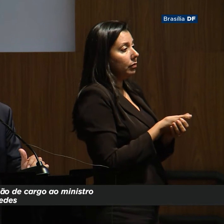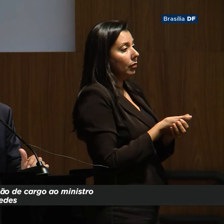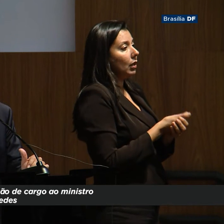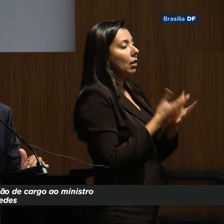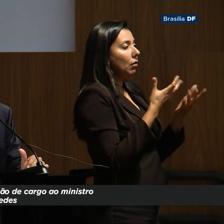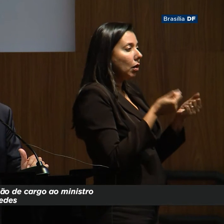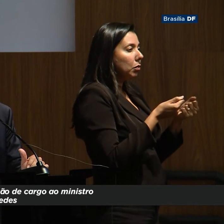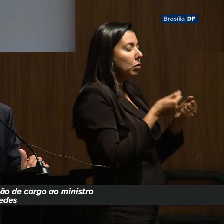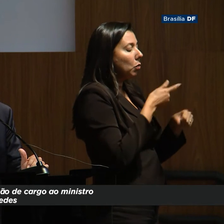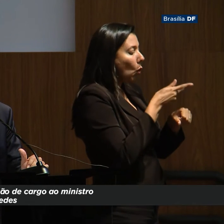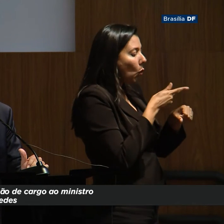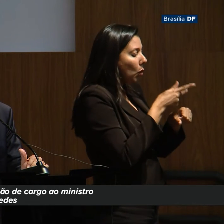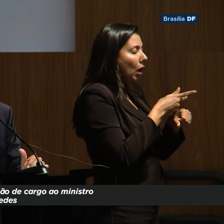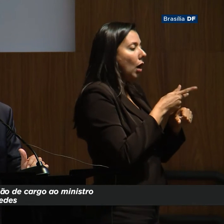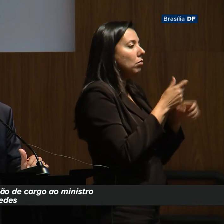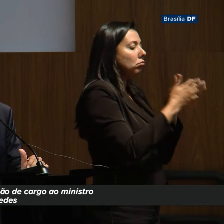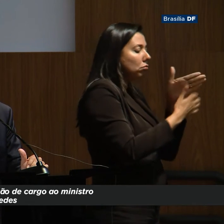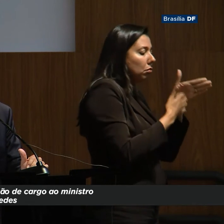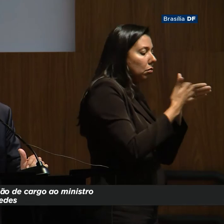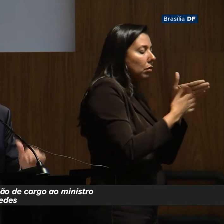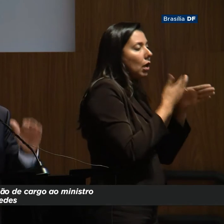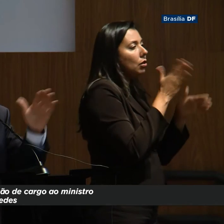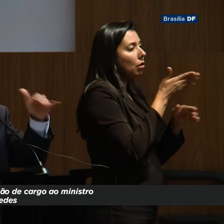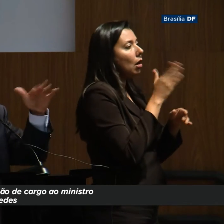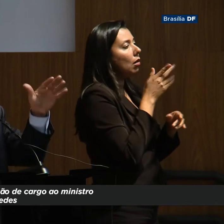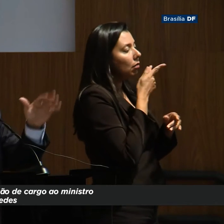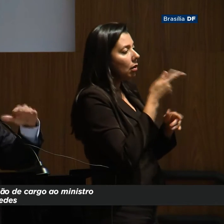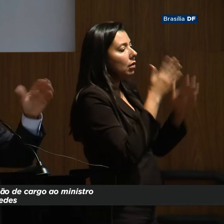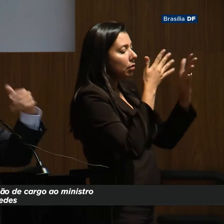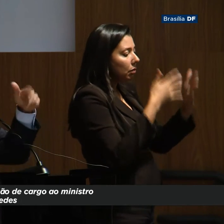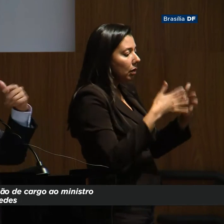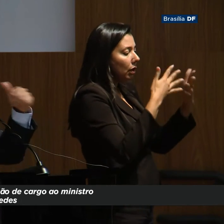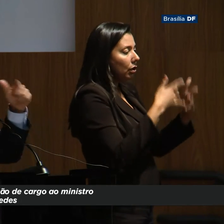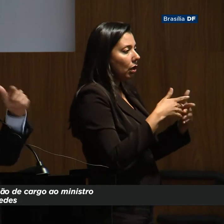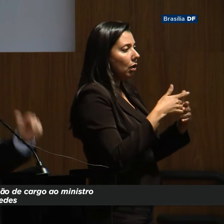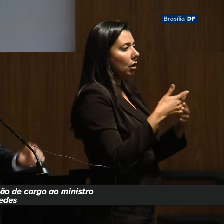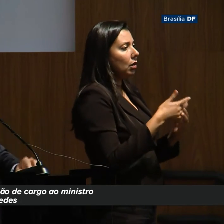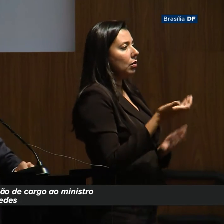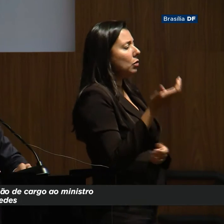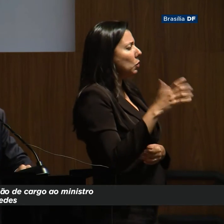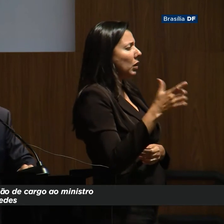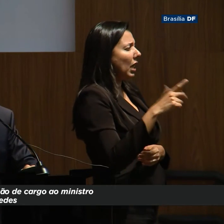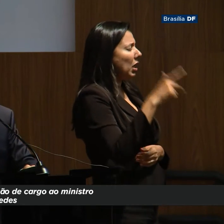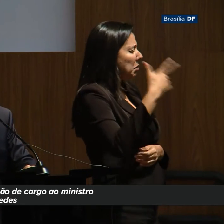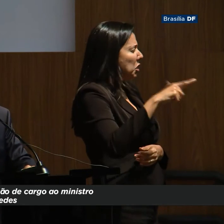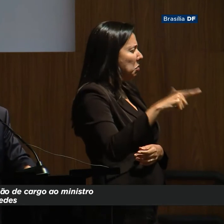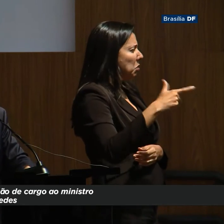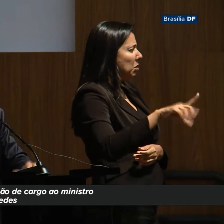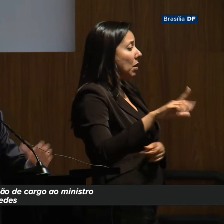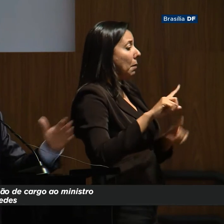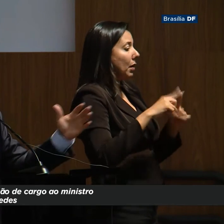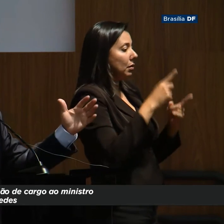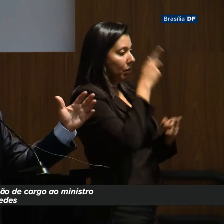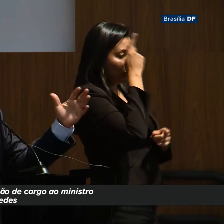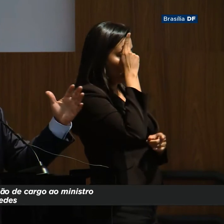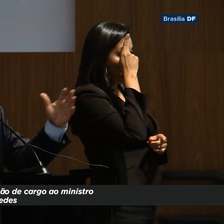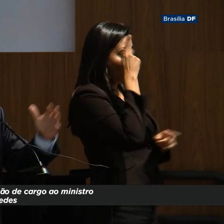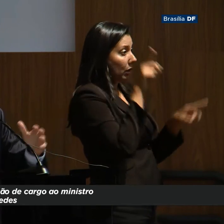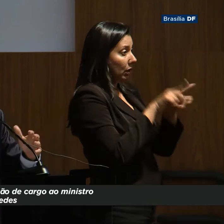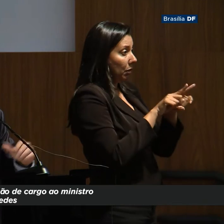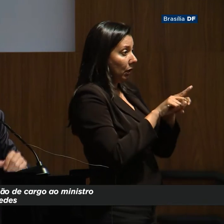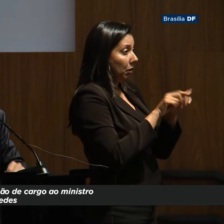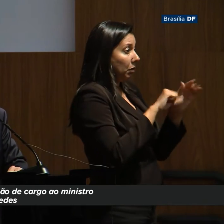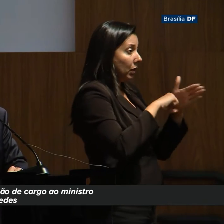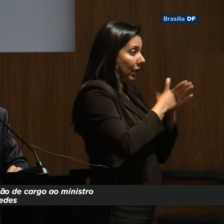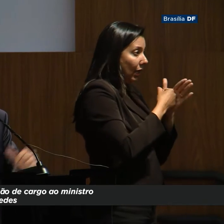Subsídio de empresa, já falei, já tem, eu não quero enfatizar, bater no mesmo ponto, não, mas tem gente que até tentou impedir a